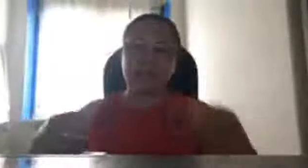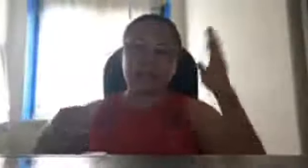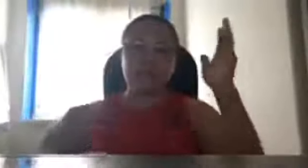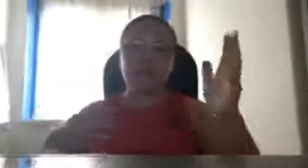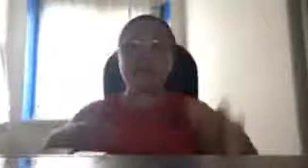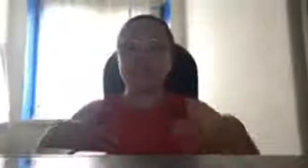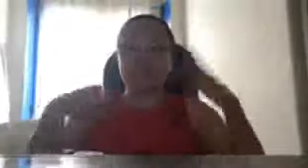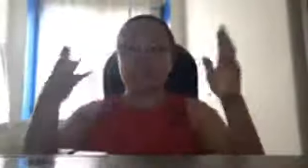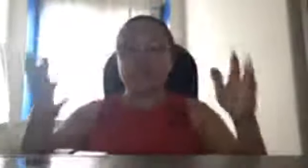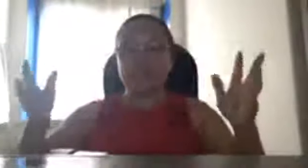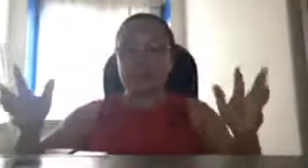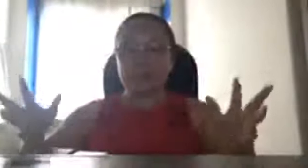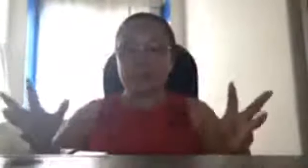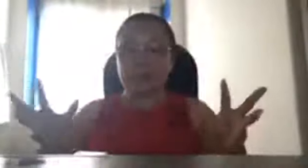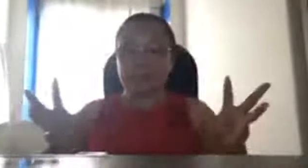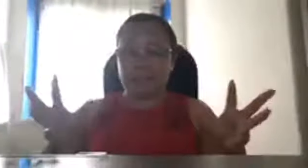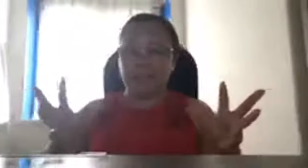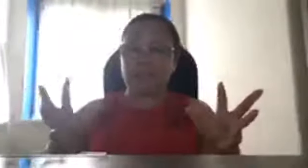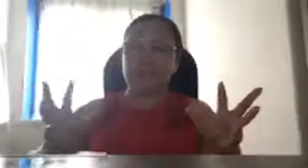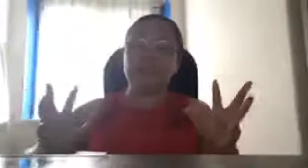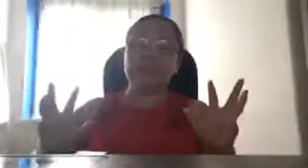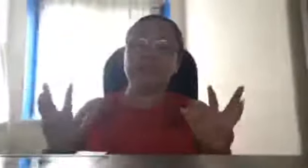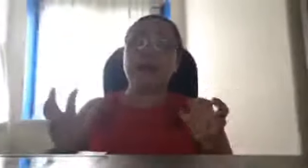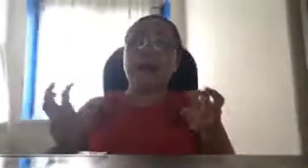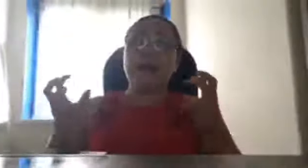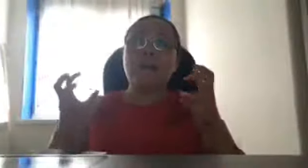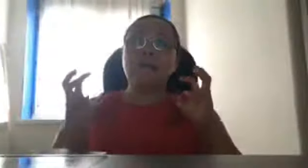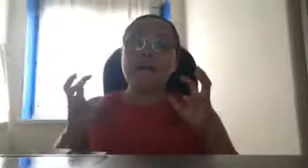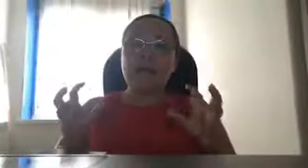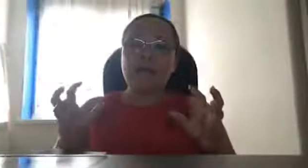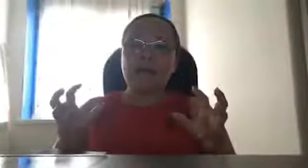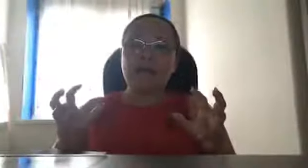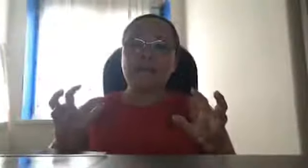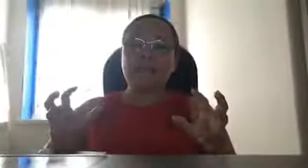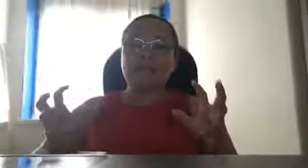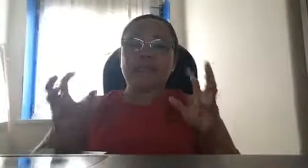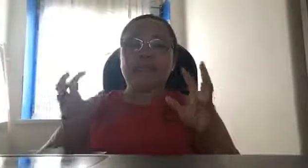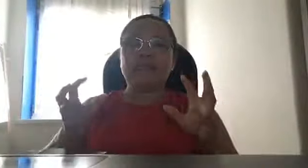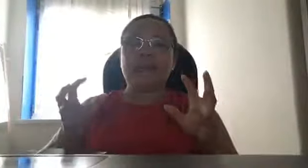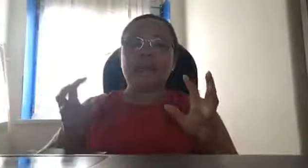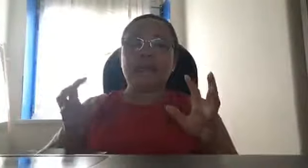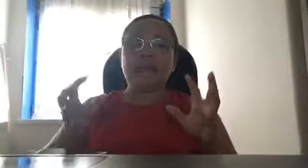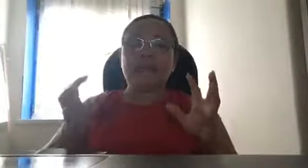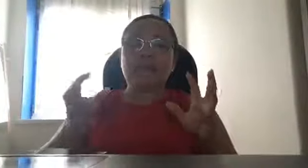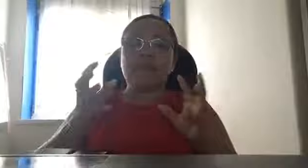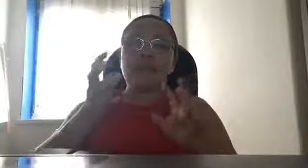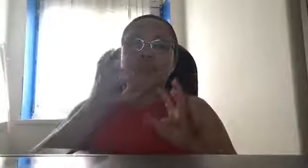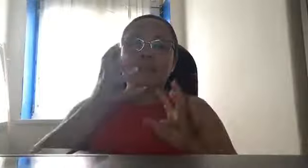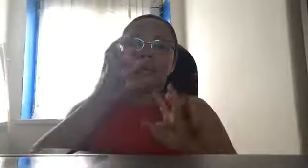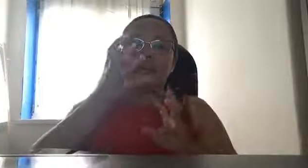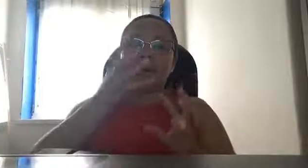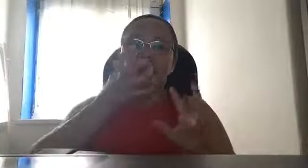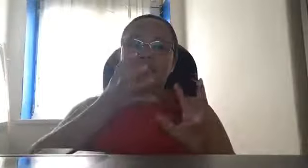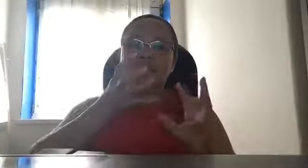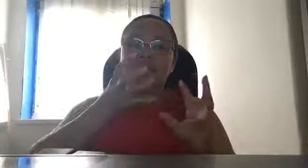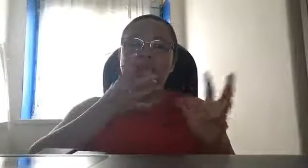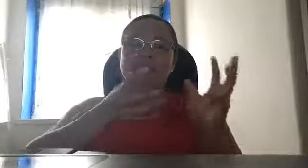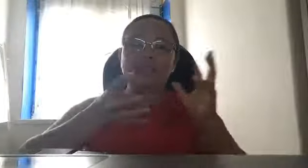pumupunta ang China dyan sa part natin sa Pilipinas malamang na may na may na